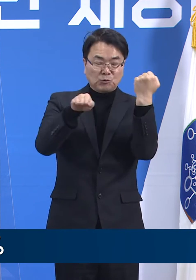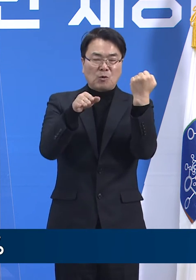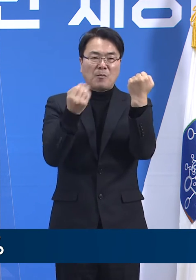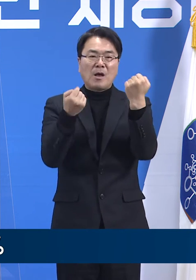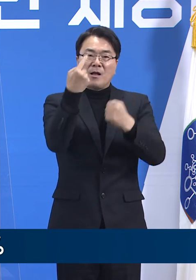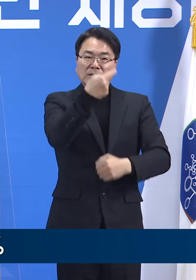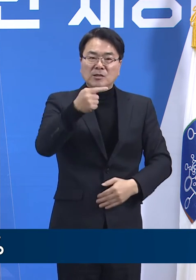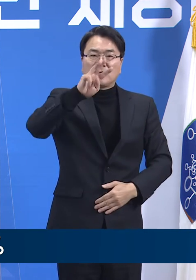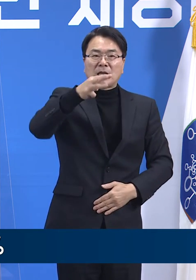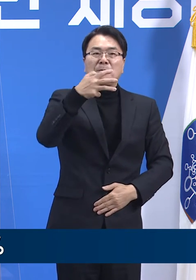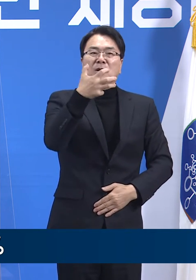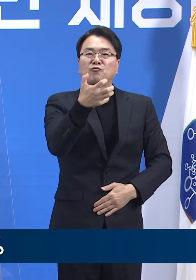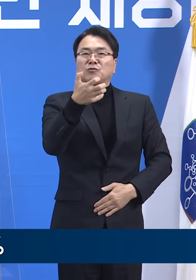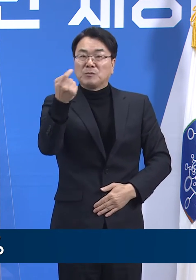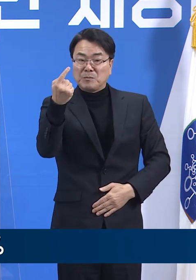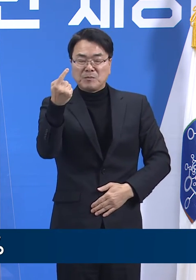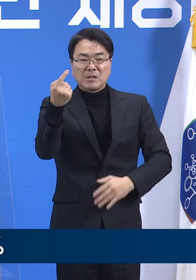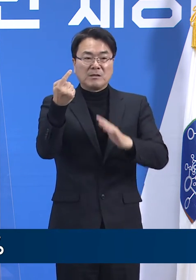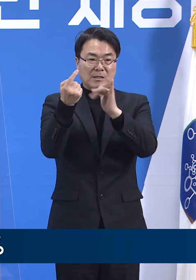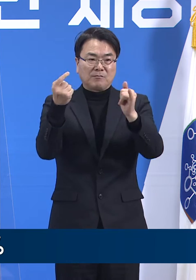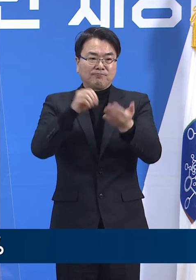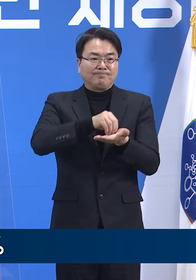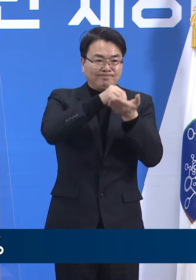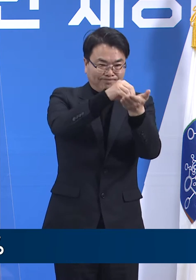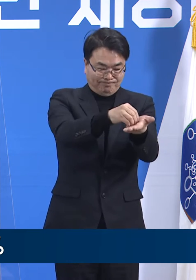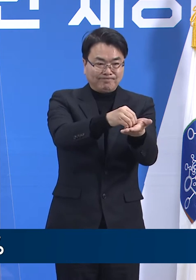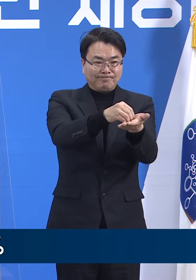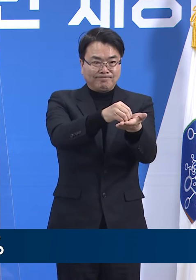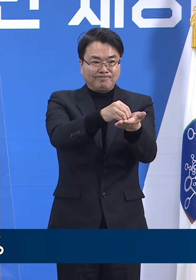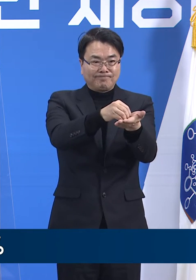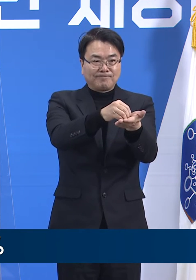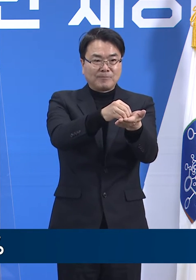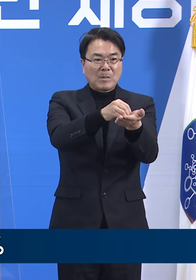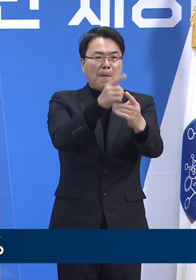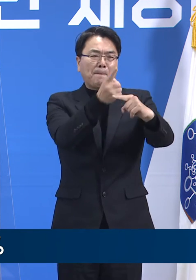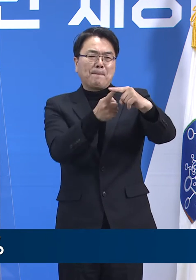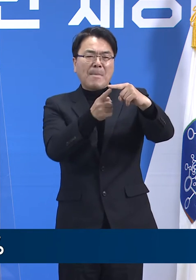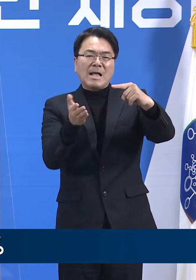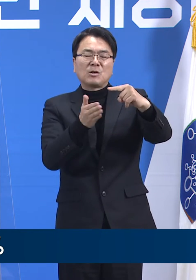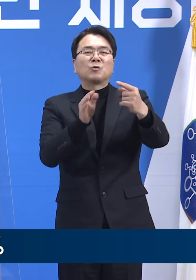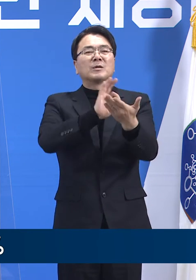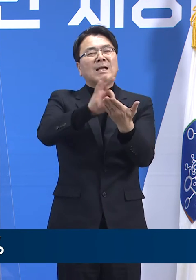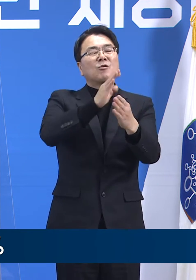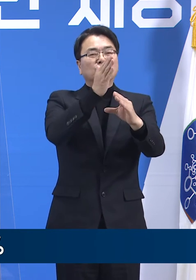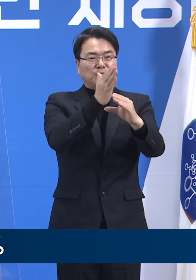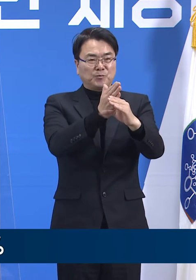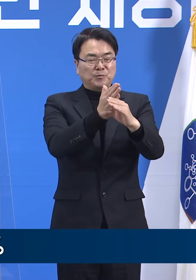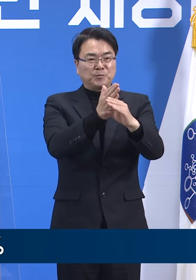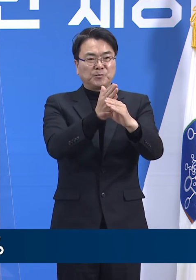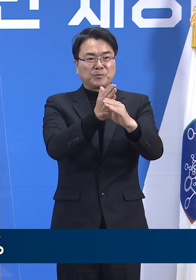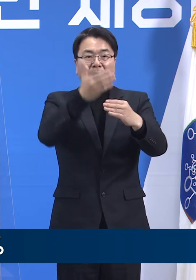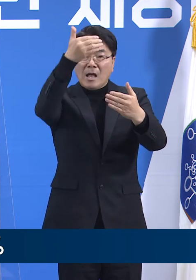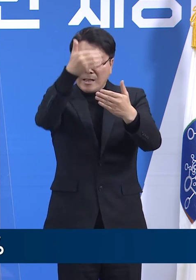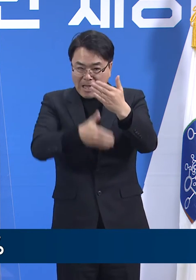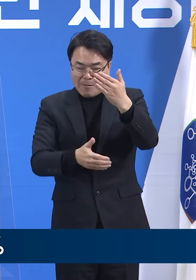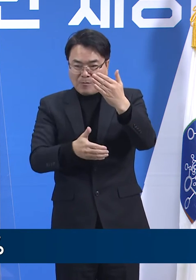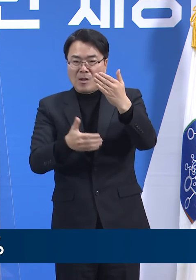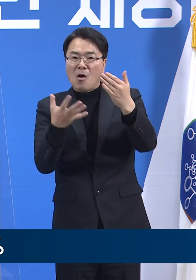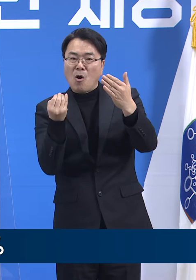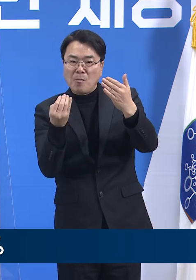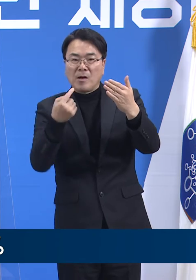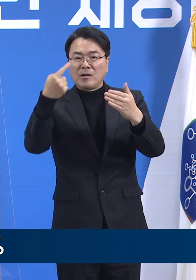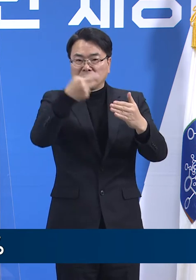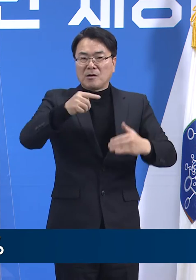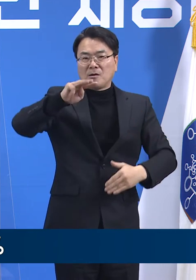,379명이 입소해 49.2%의 가동률을 보입니다. 자녀 수용 가능 인원은 1